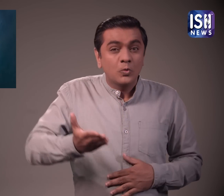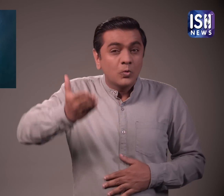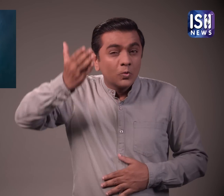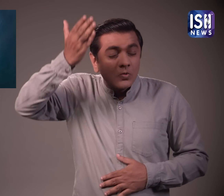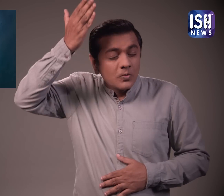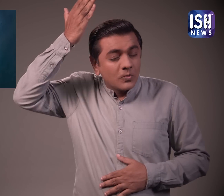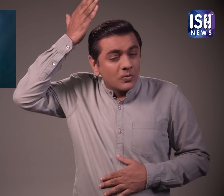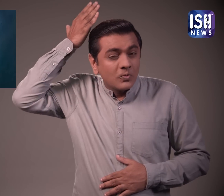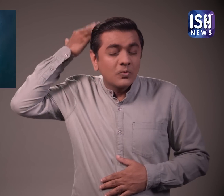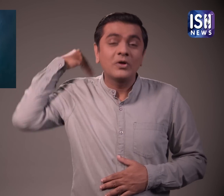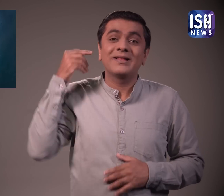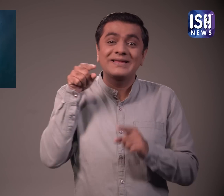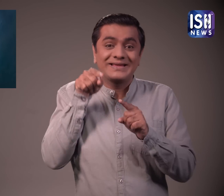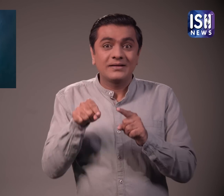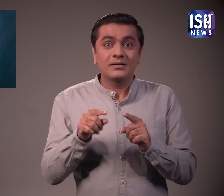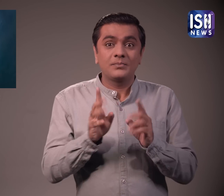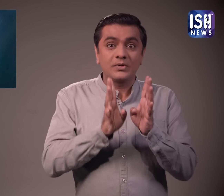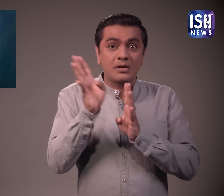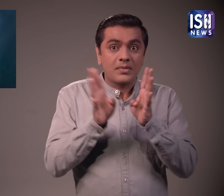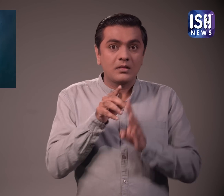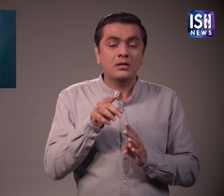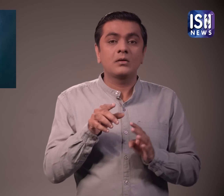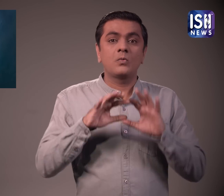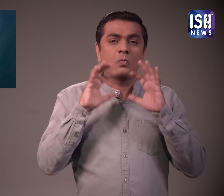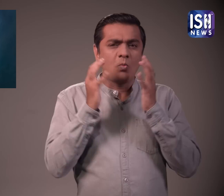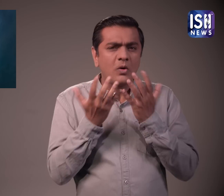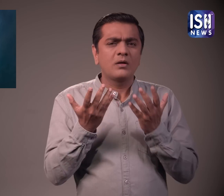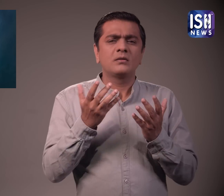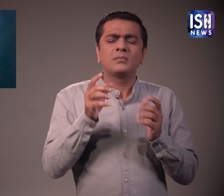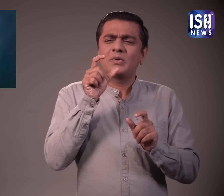अनानस को पहले शाही और महंगे फल के रूप में जाना जाता था